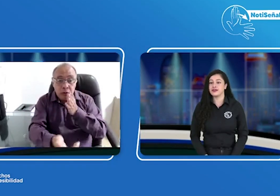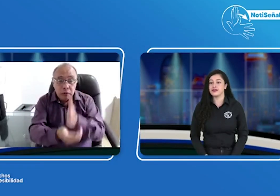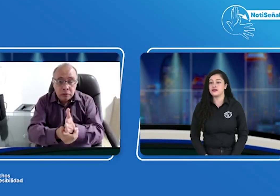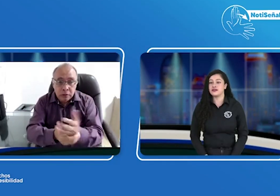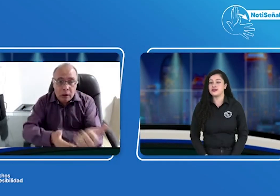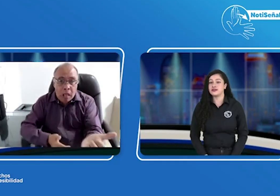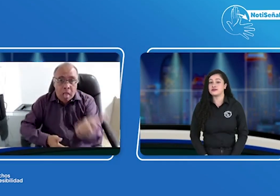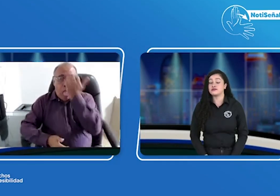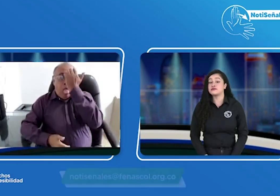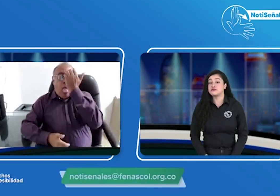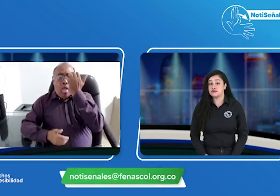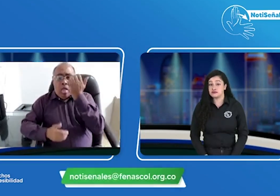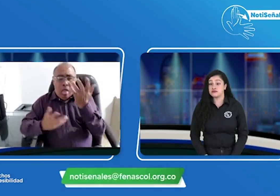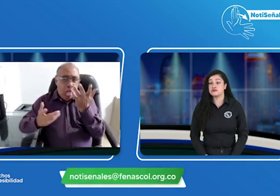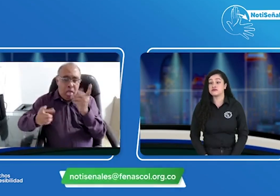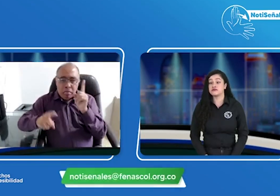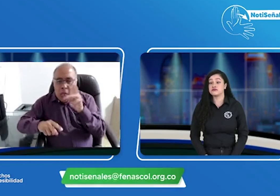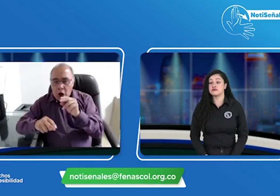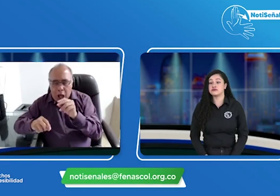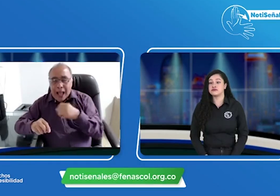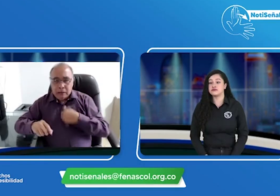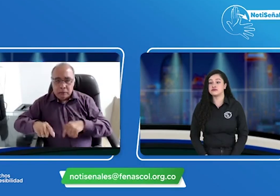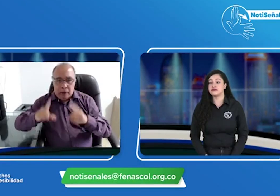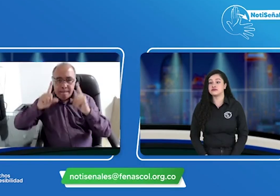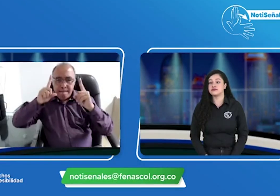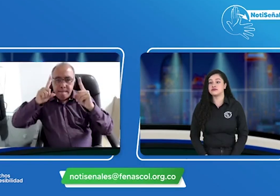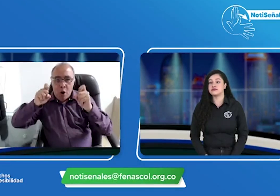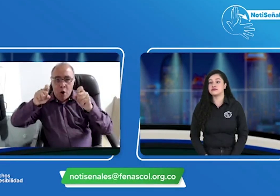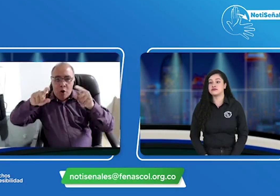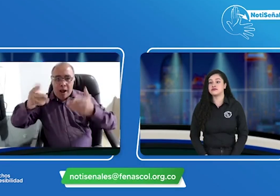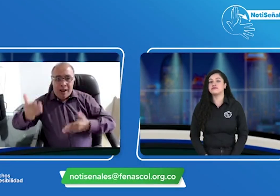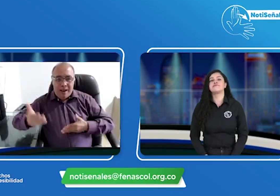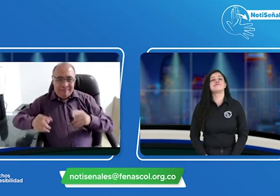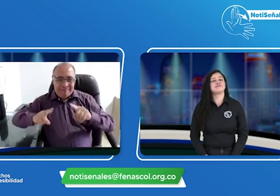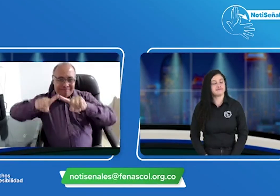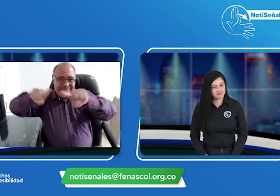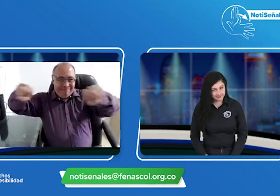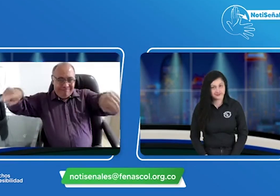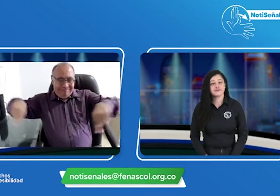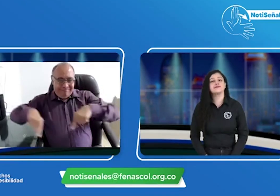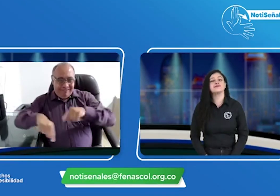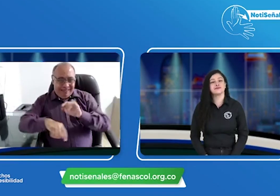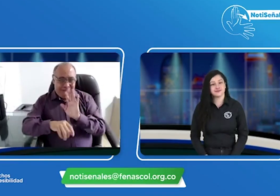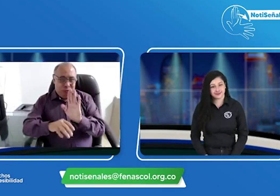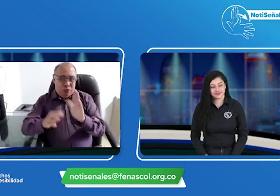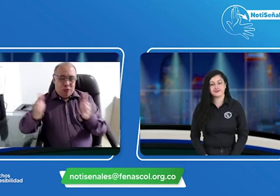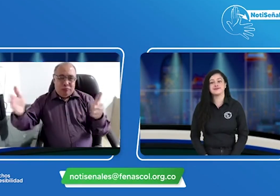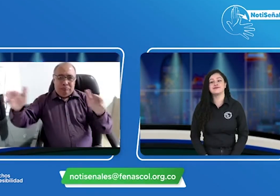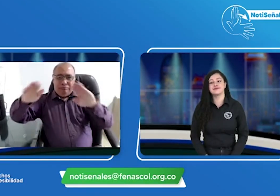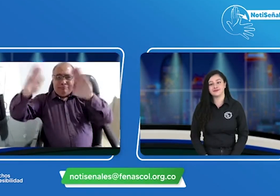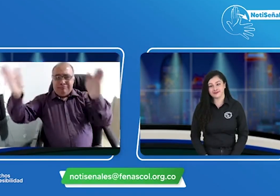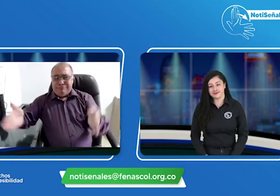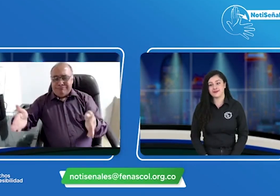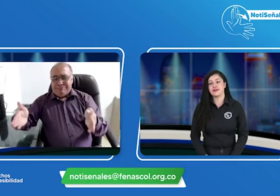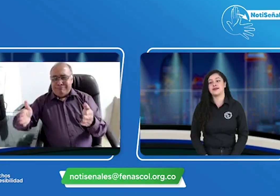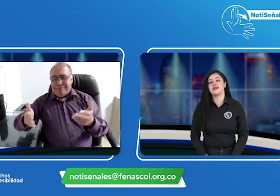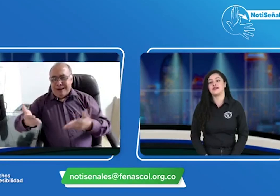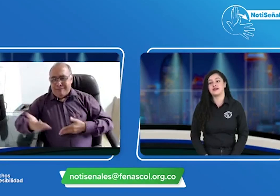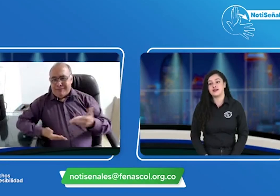al tema de la licencia de tránsito de conducción si ustedes se